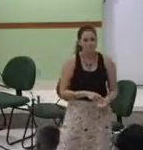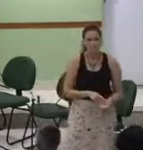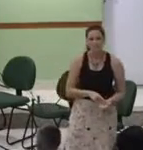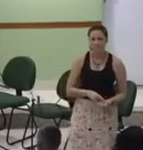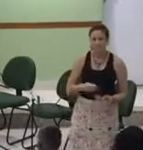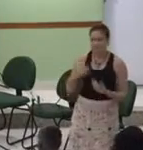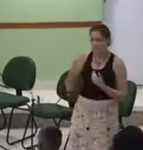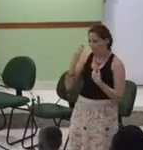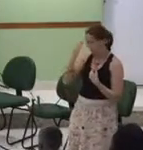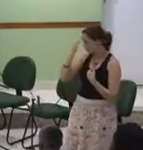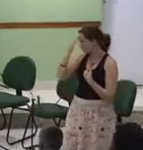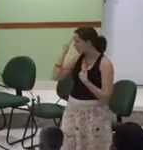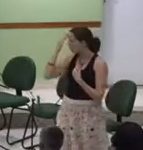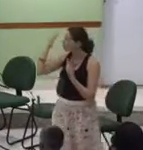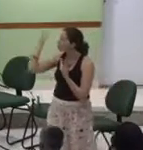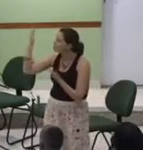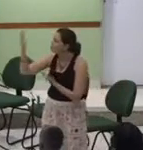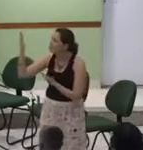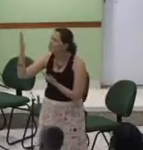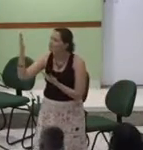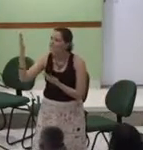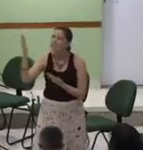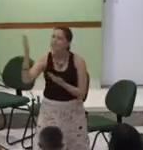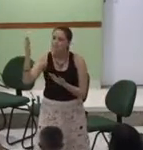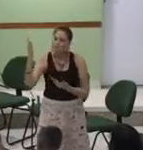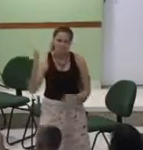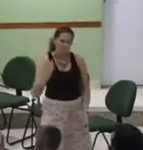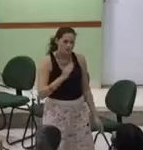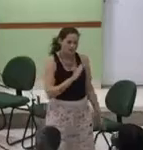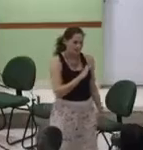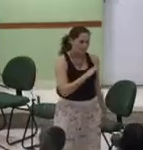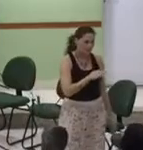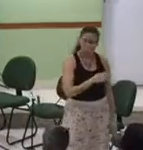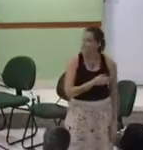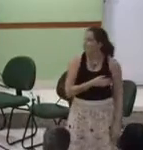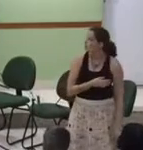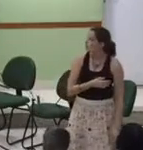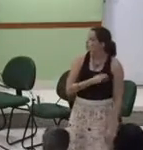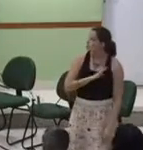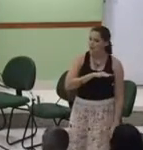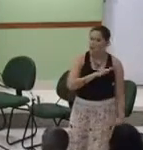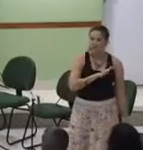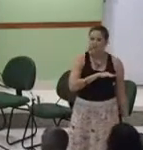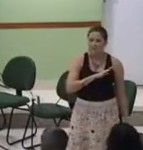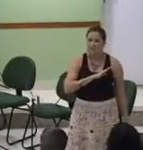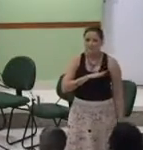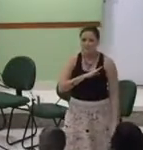gratidão É de coração